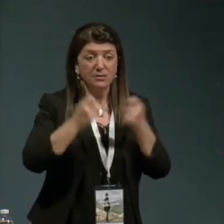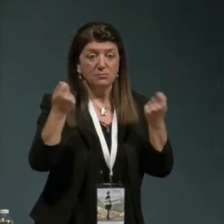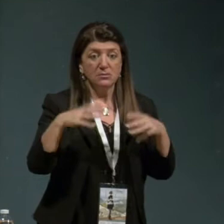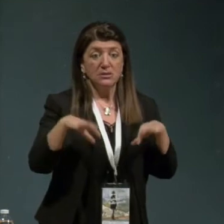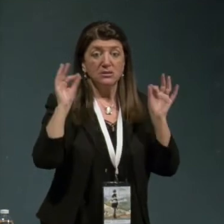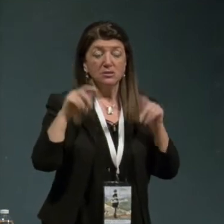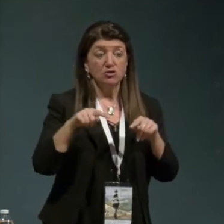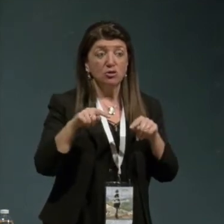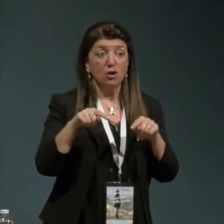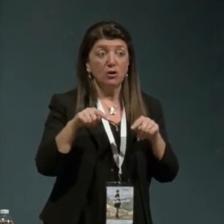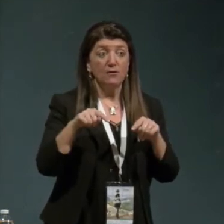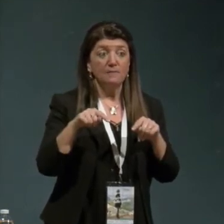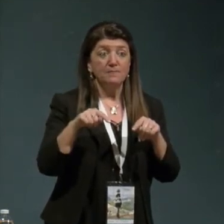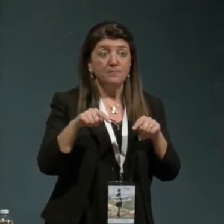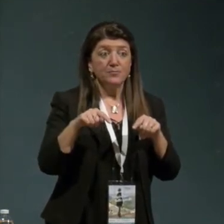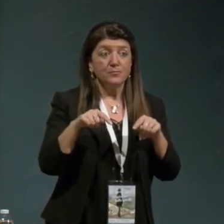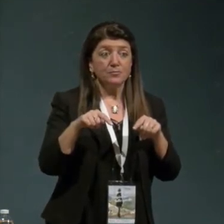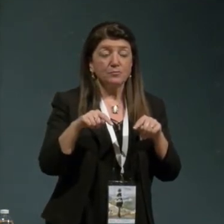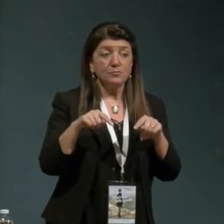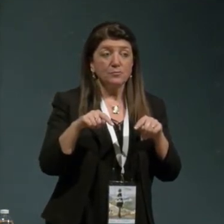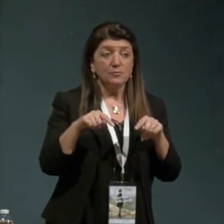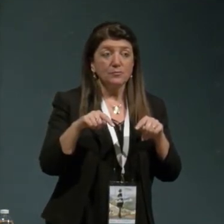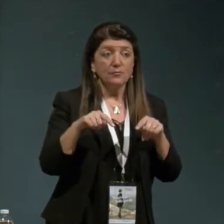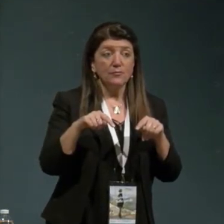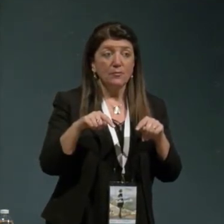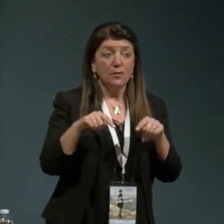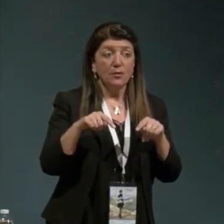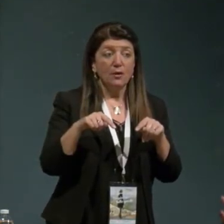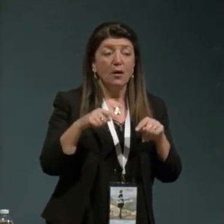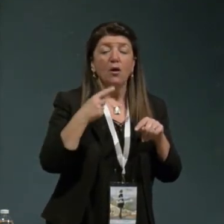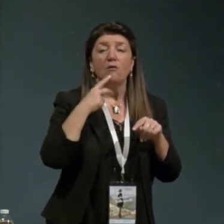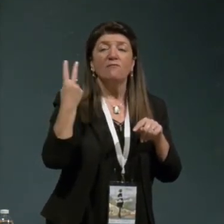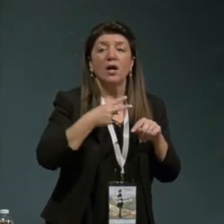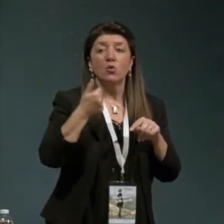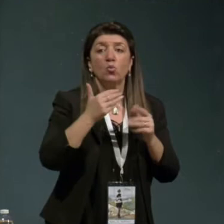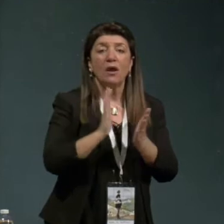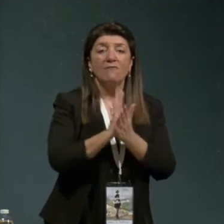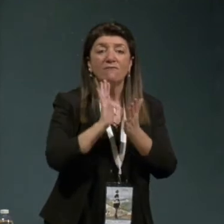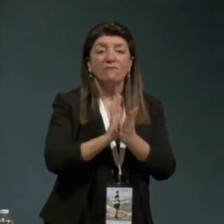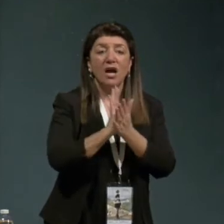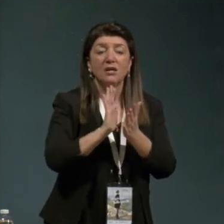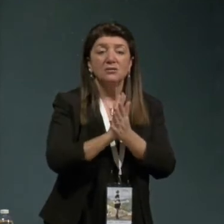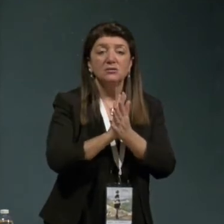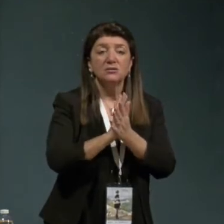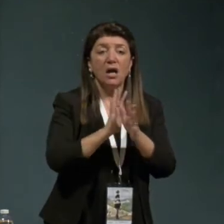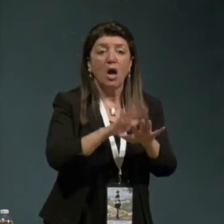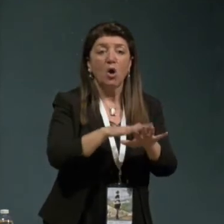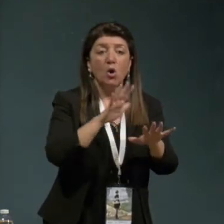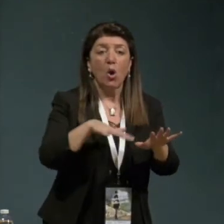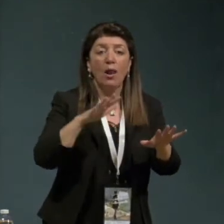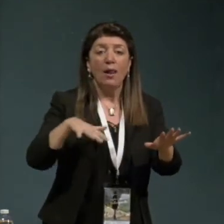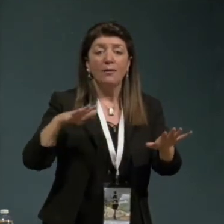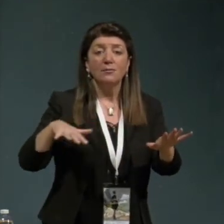era era una festa collettiva non ubicamente delle